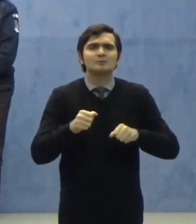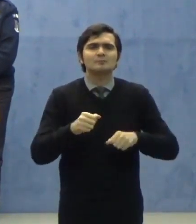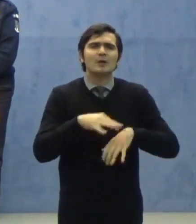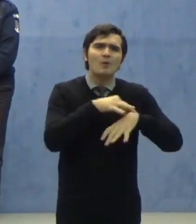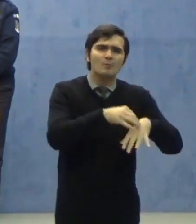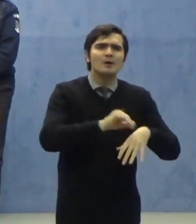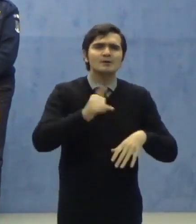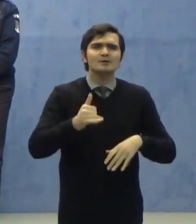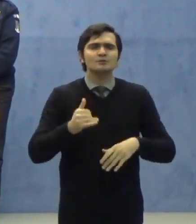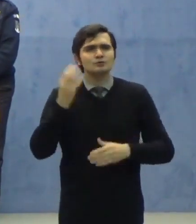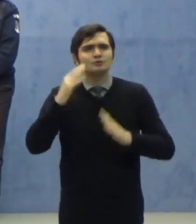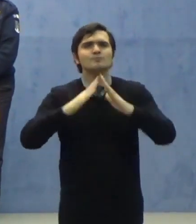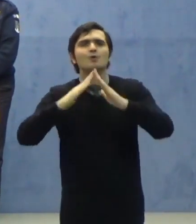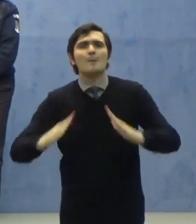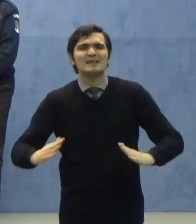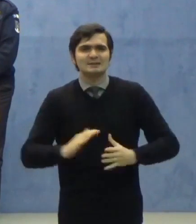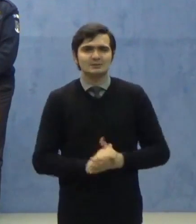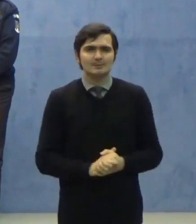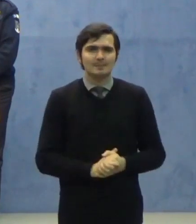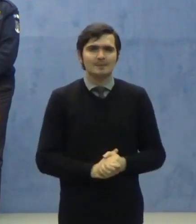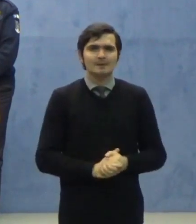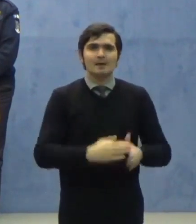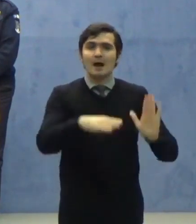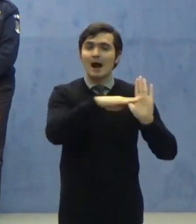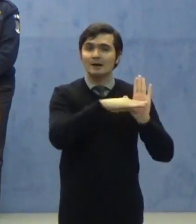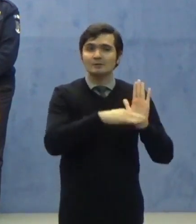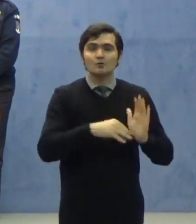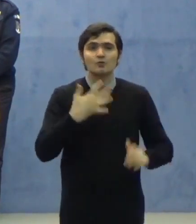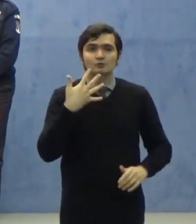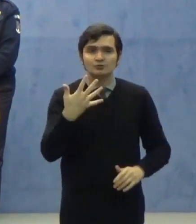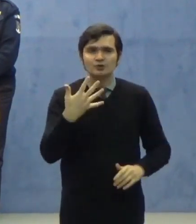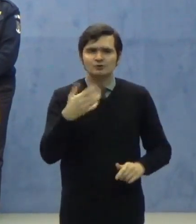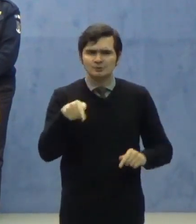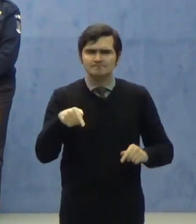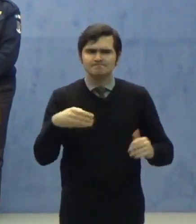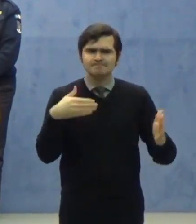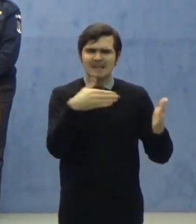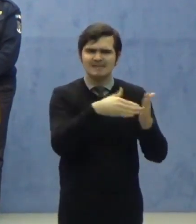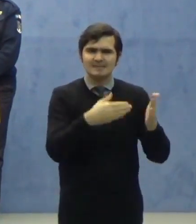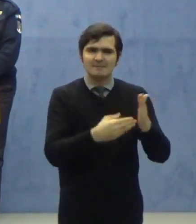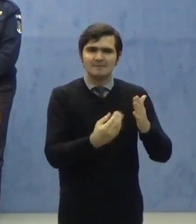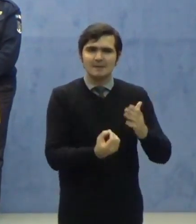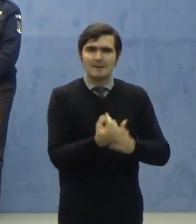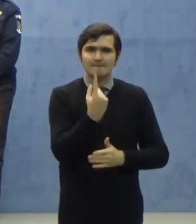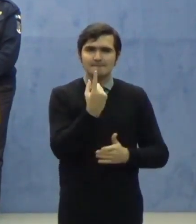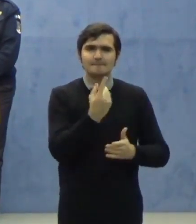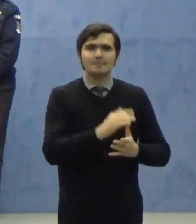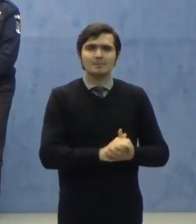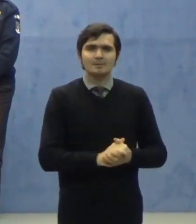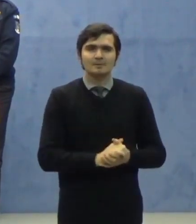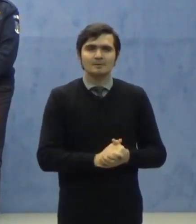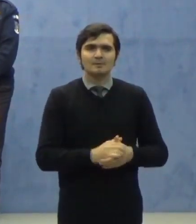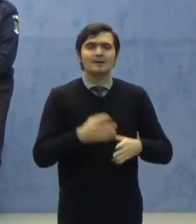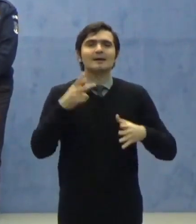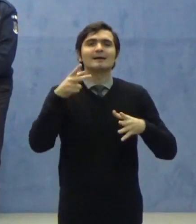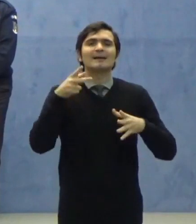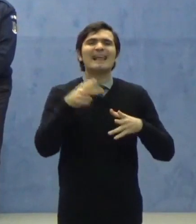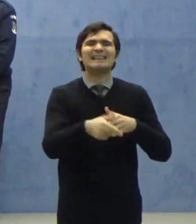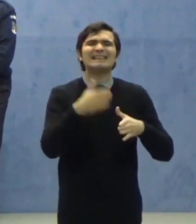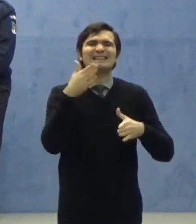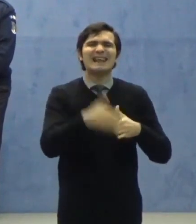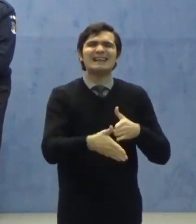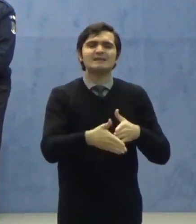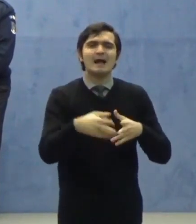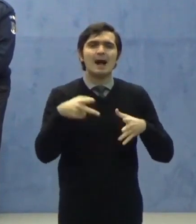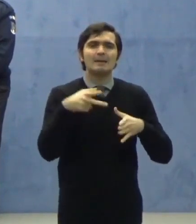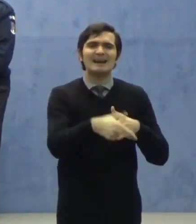La articolul 5 intervine restricția sau,